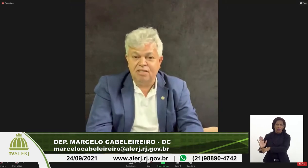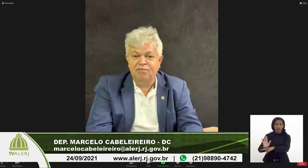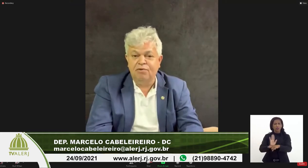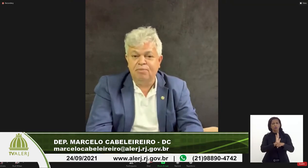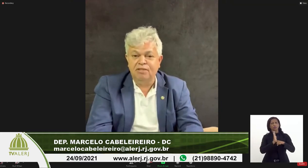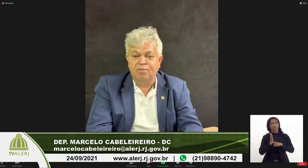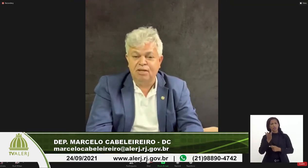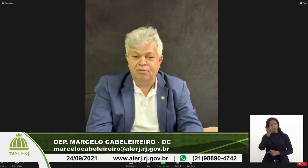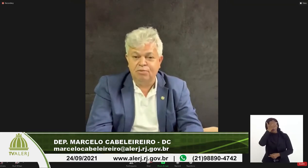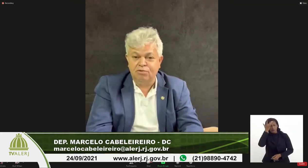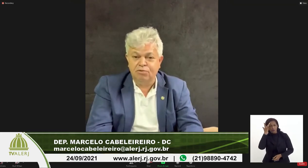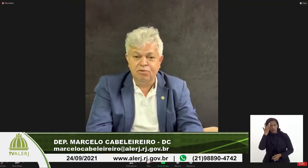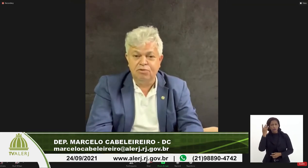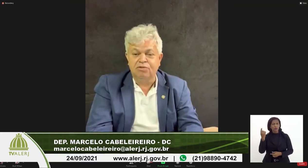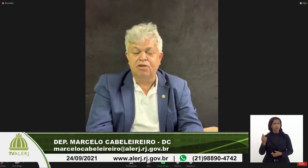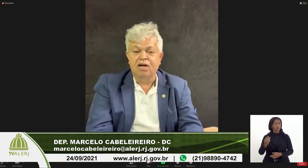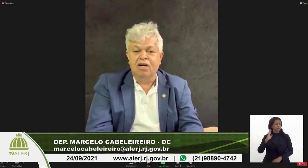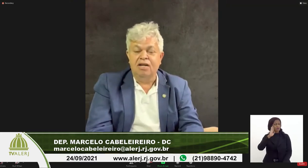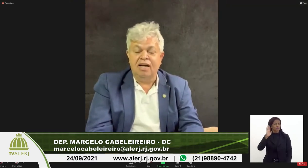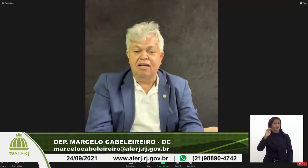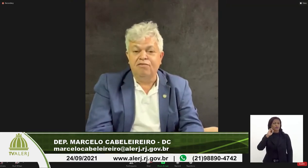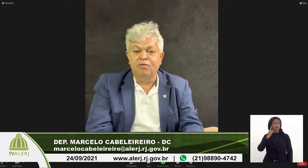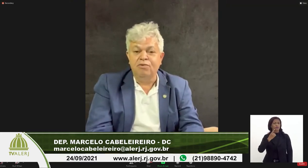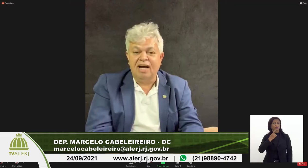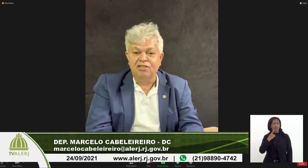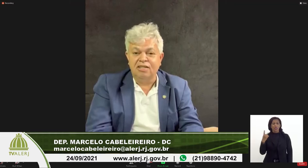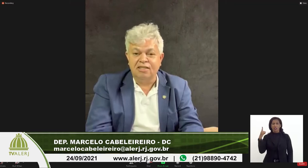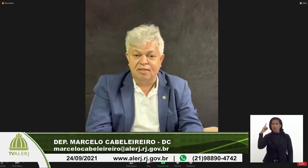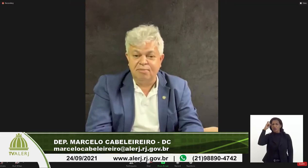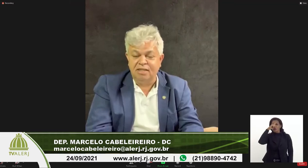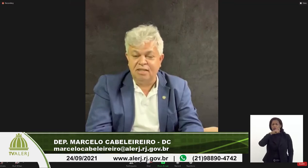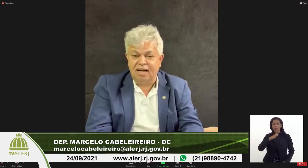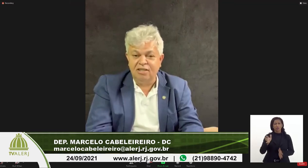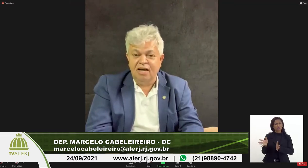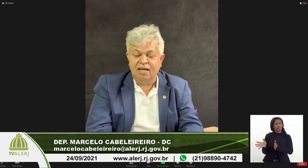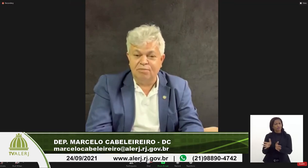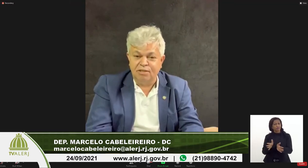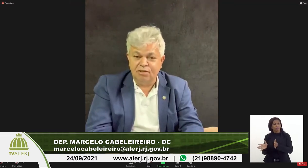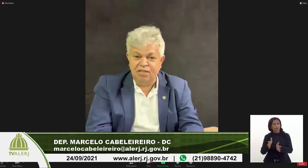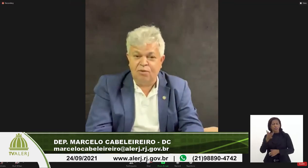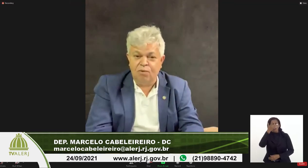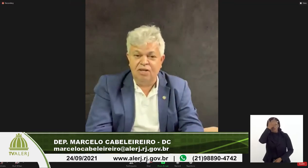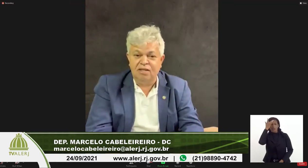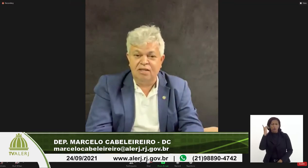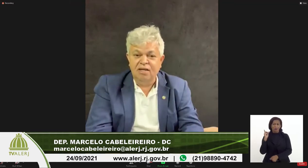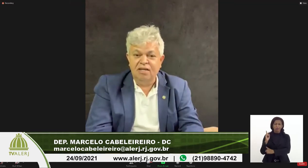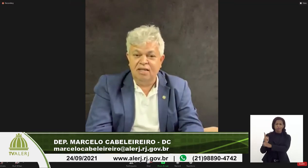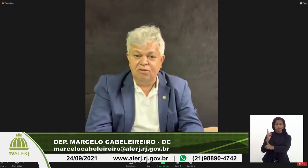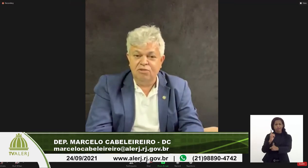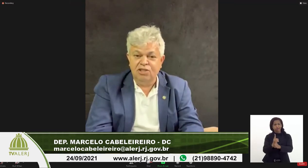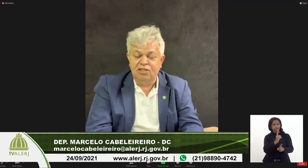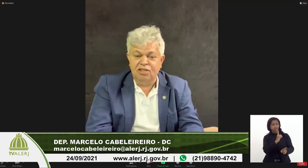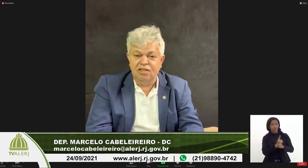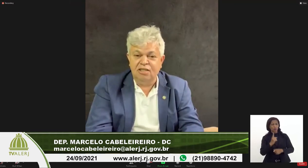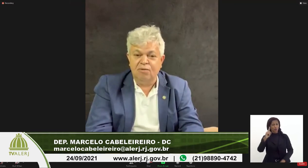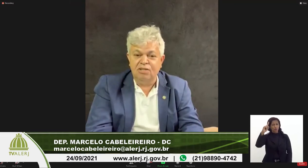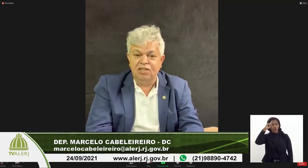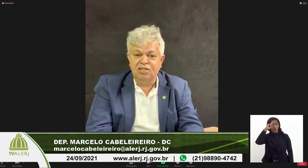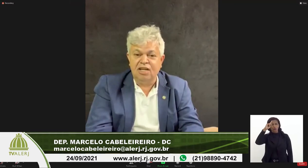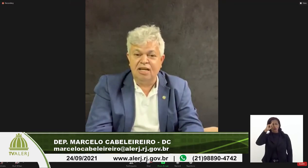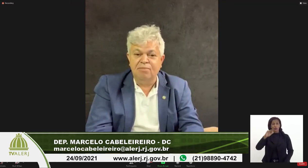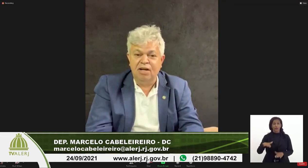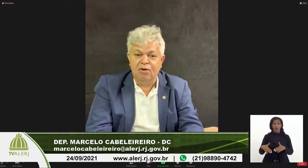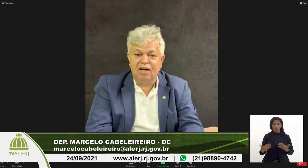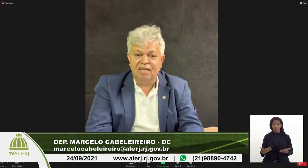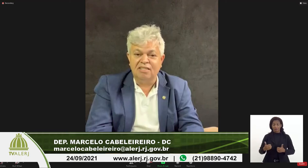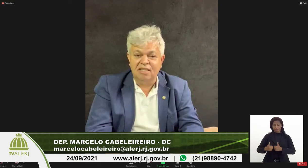específico principalmente por surdos a dificuldade de acessibilidade que as pessoas encontram no dia a dia então a